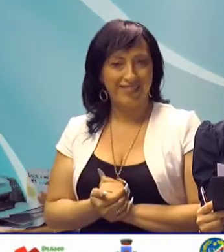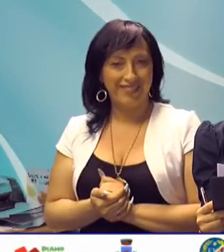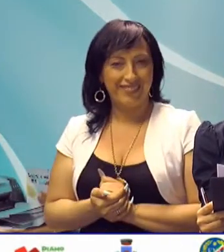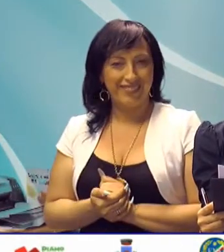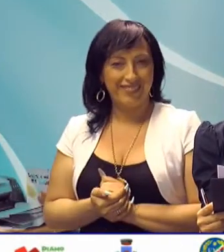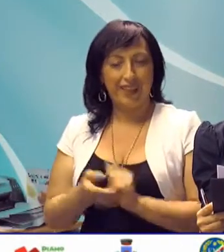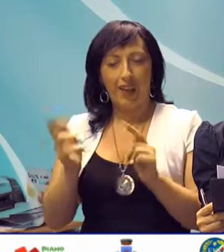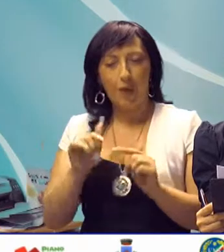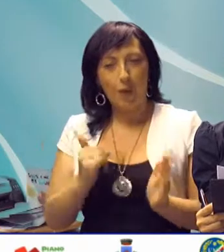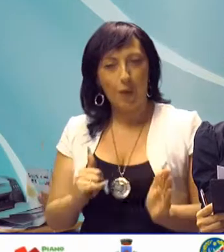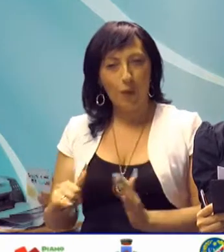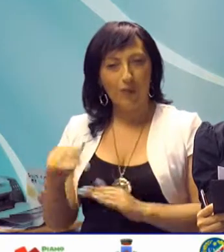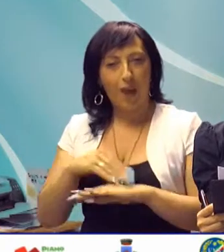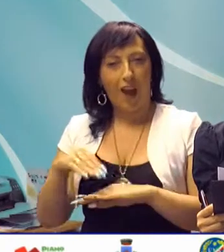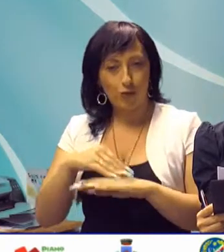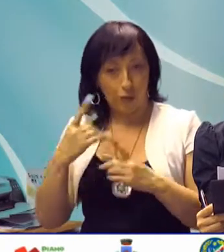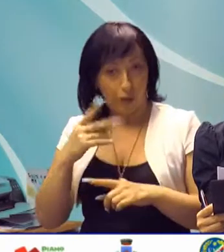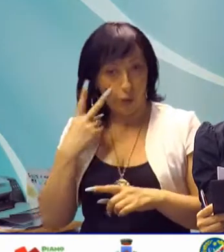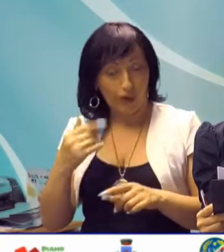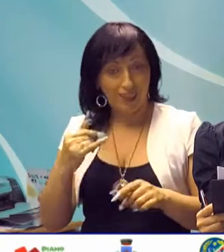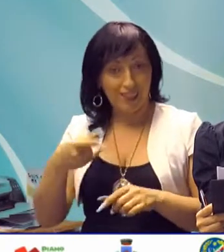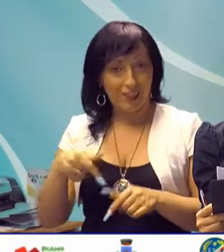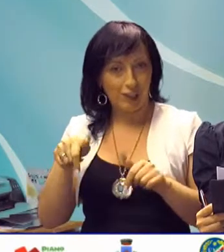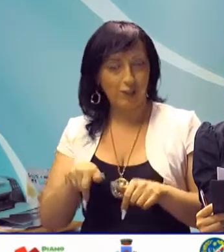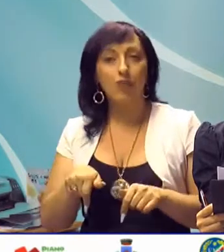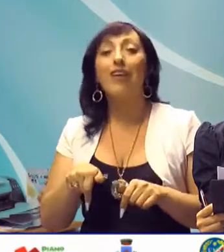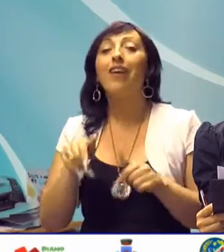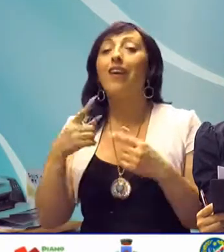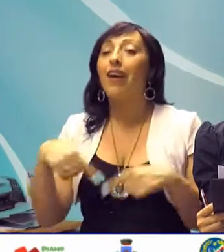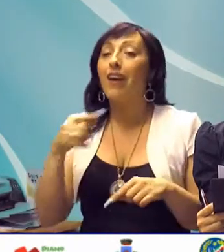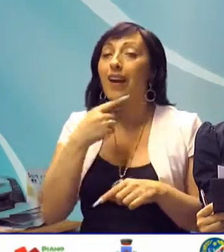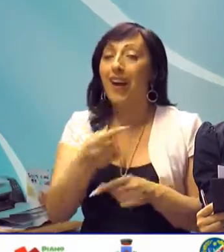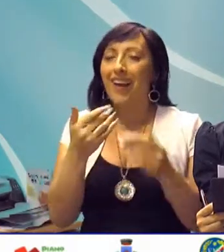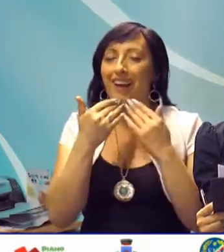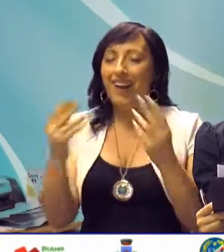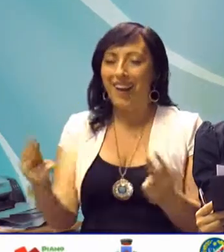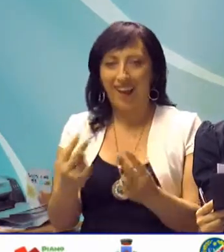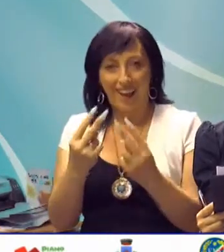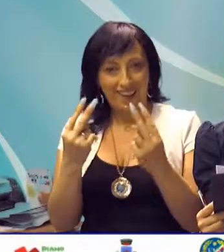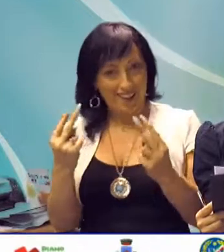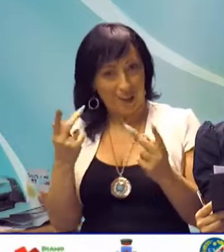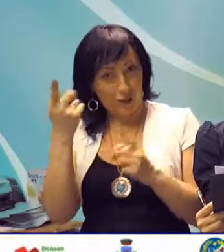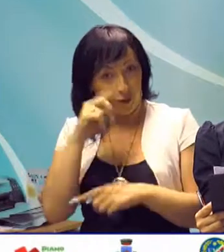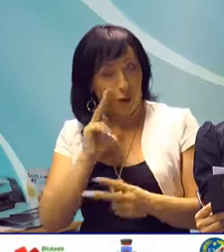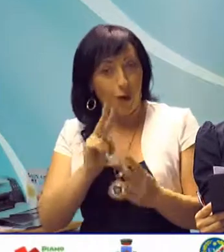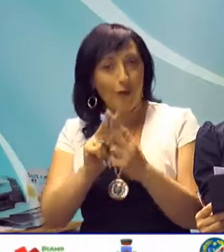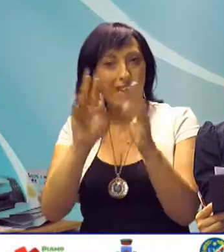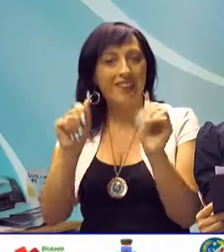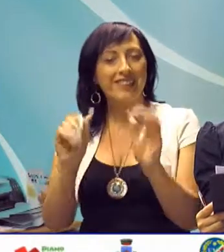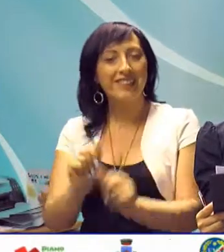Era questo l'ultimo aggiornamento relativo a questa edizione vi ringraziamo per averci seguito e a domani.